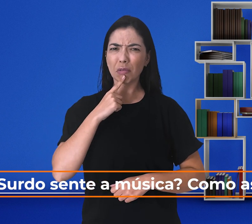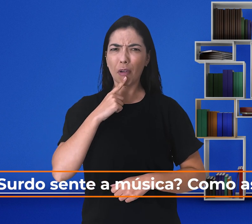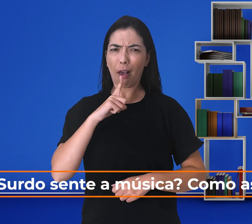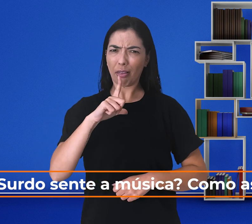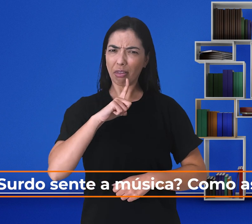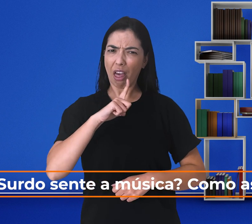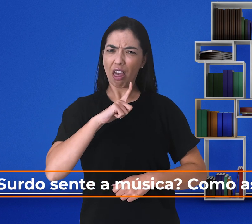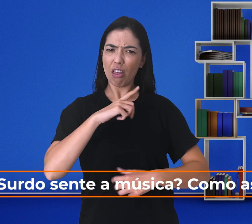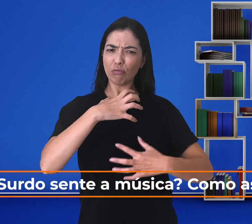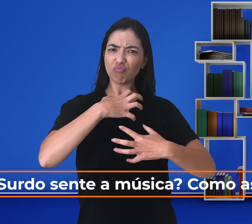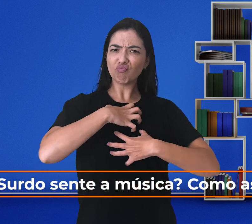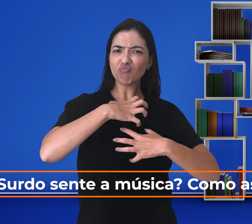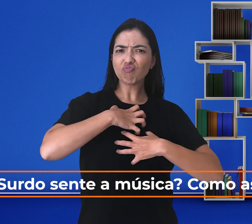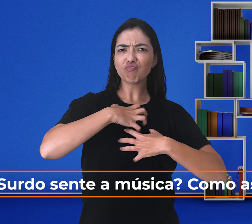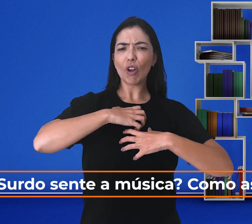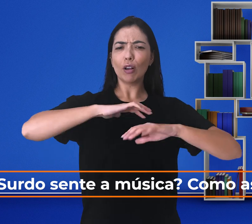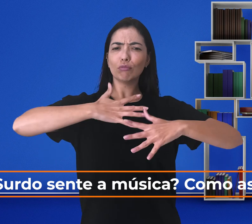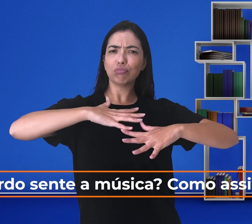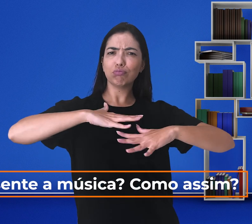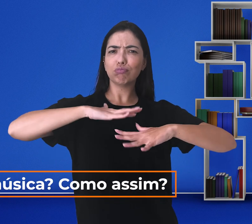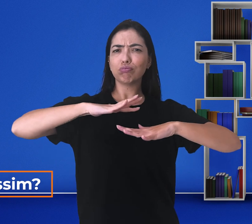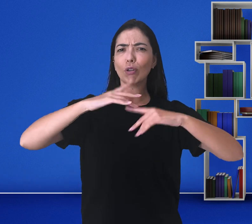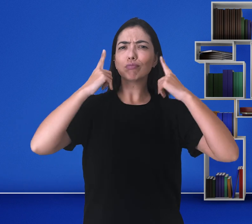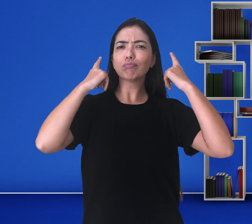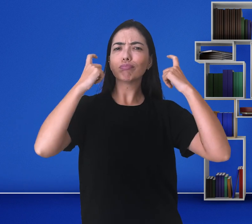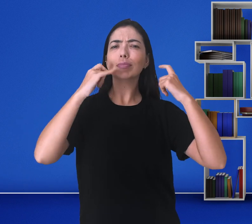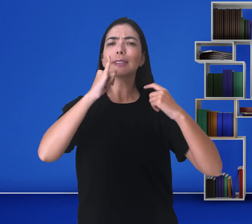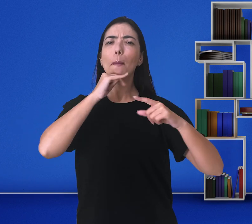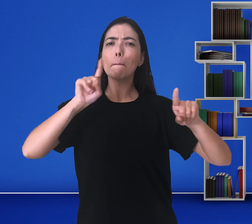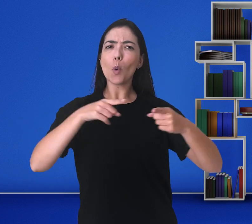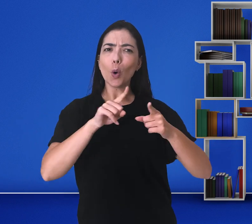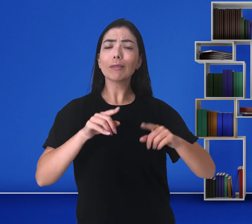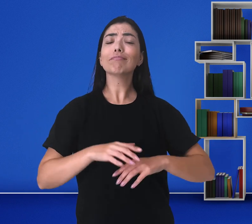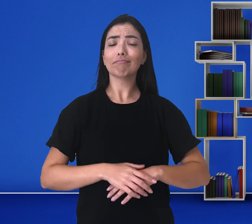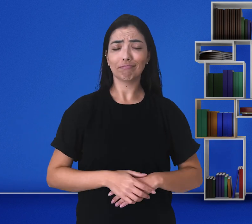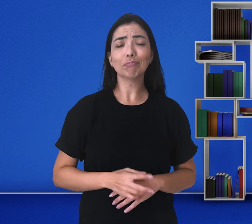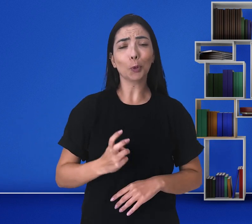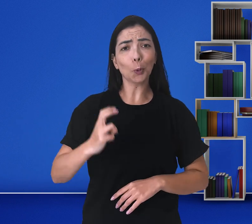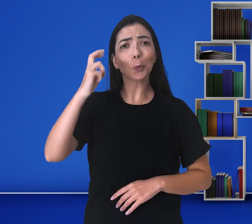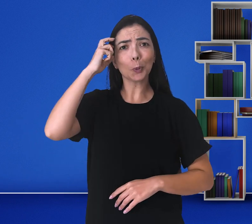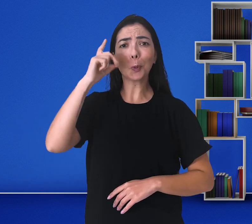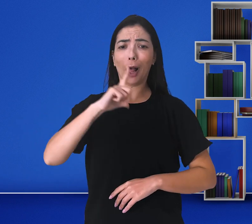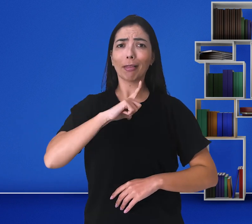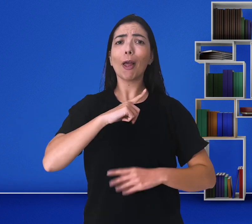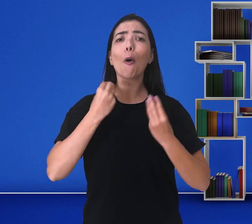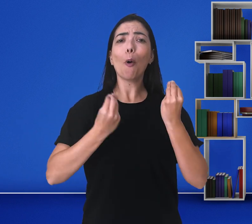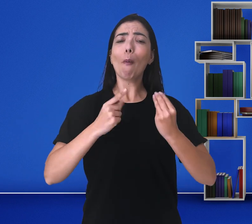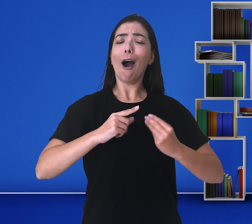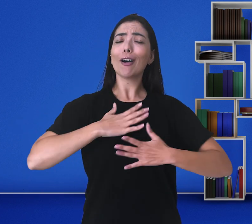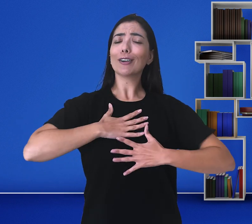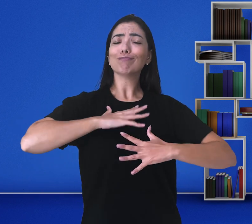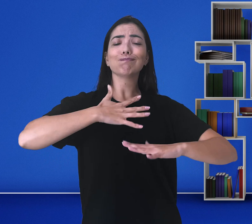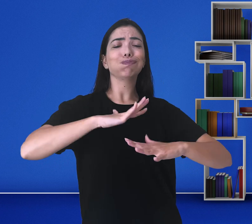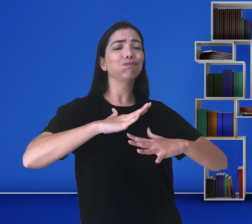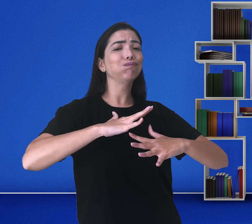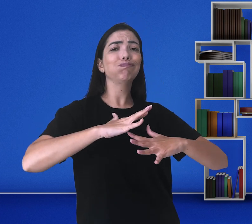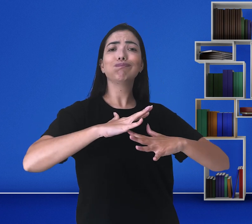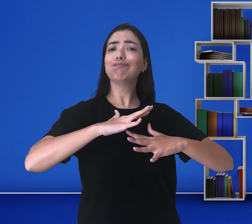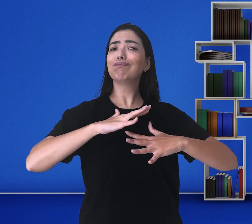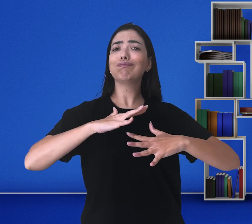O surdo sente vibração? Ele pode sentir a música? Sim, ele sente